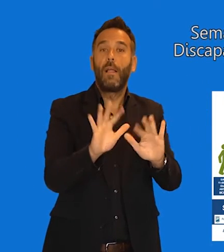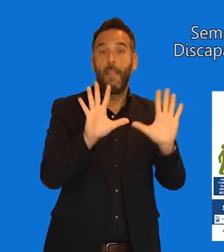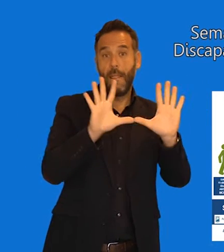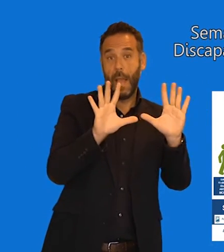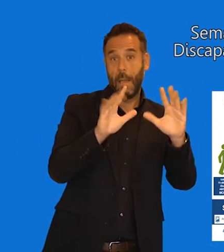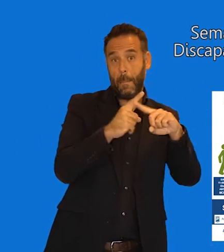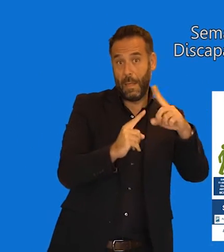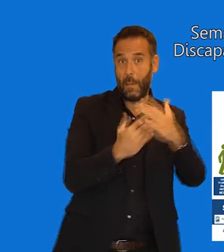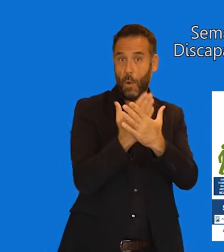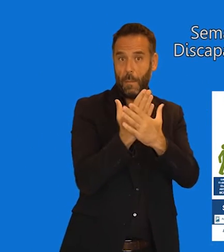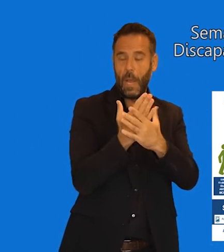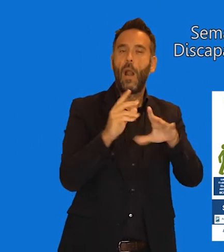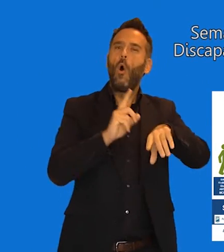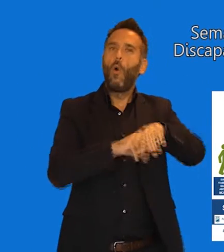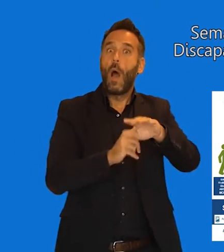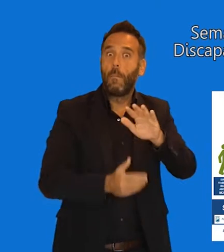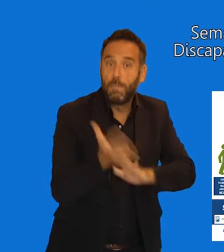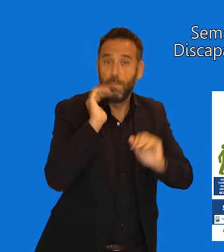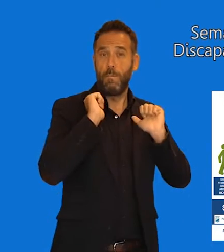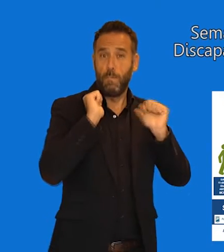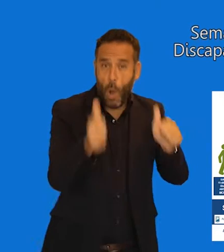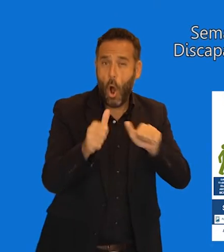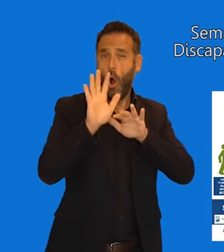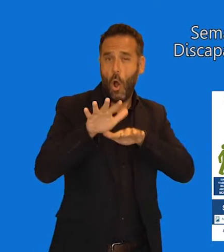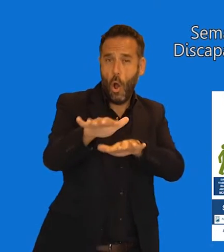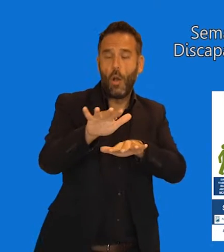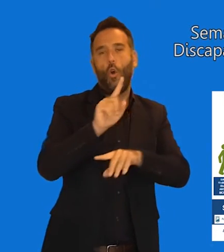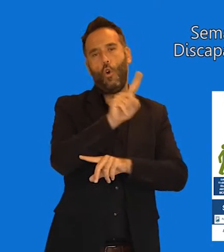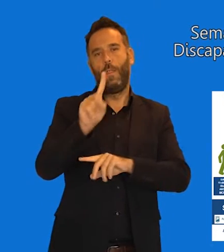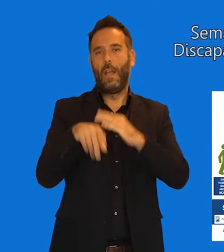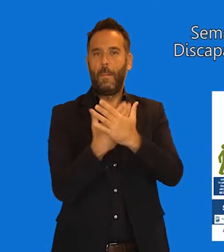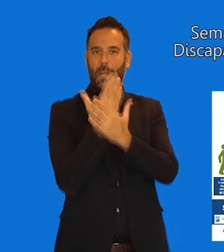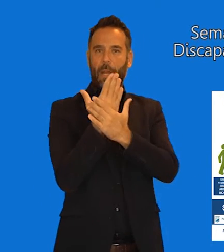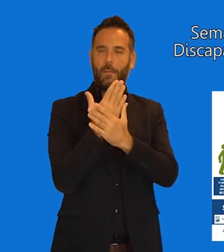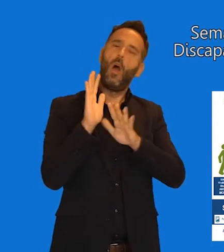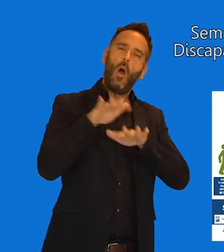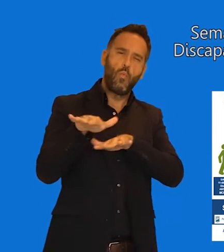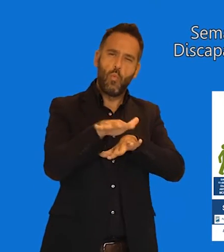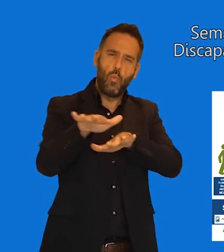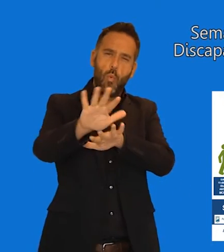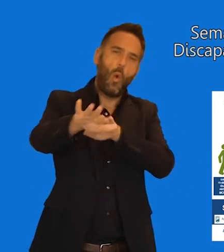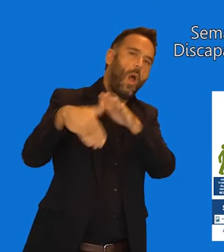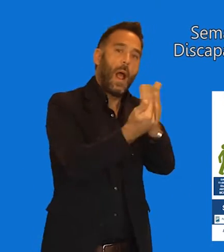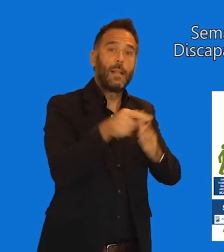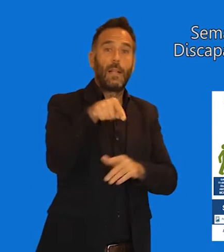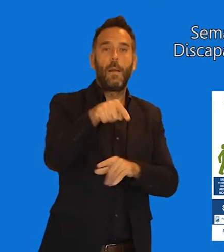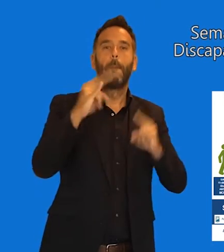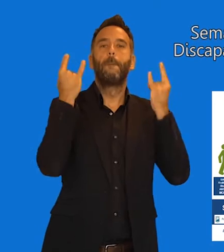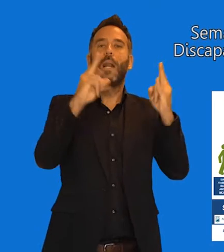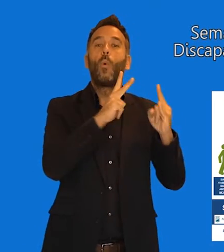es a las 10 y media de la mañana. La hora de salida es las 11 de la mañana. El lugar de llegada